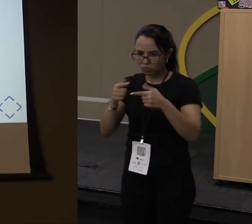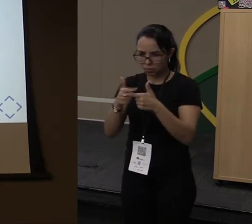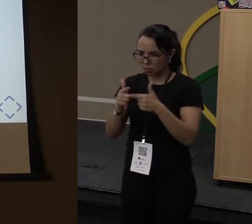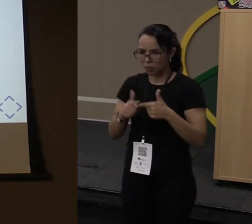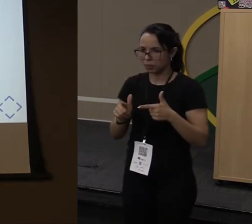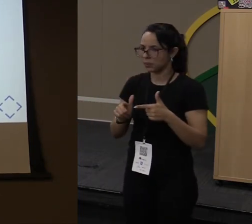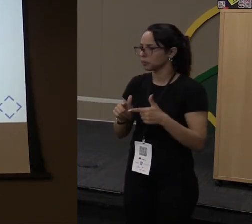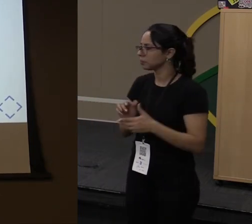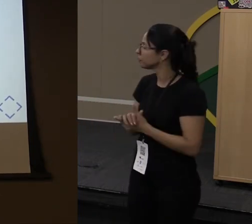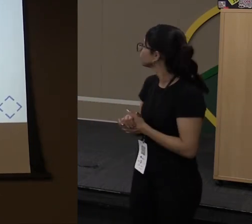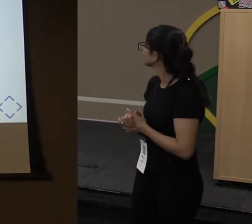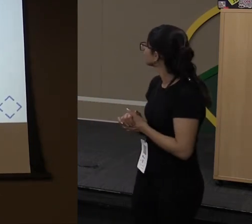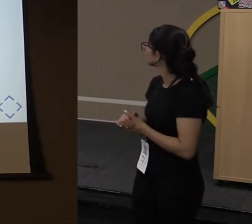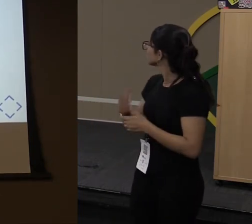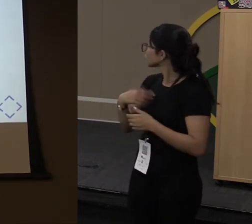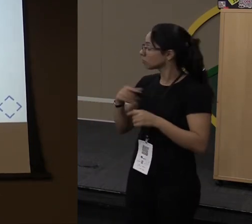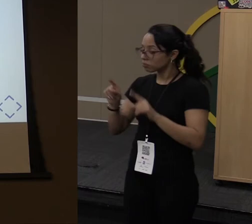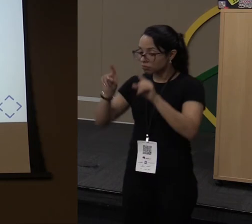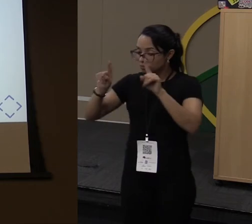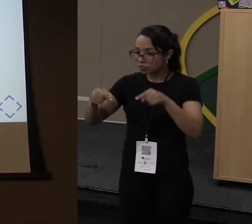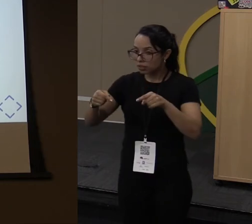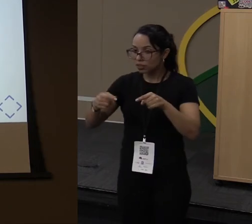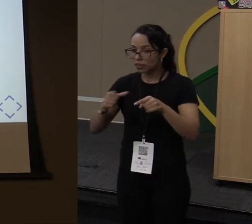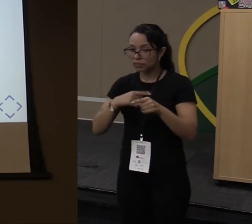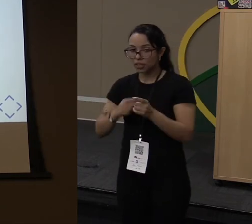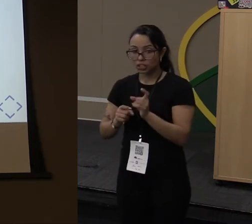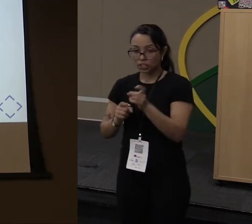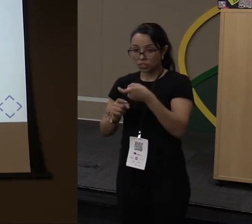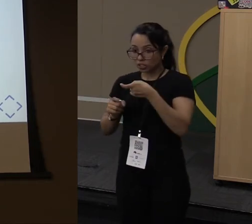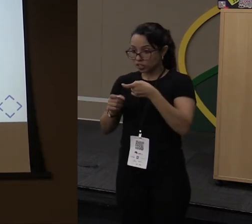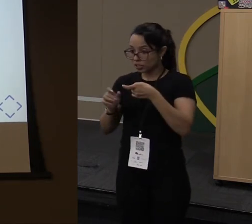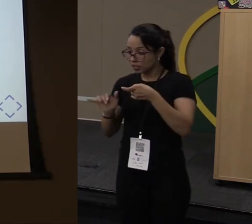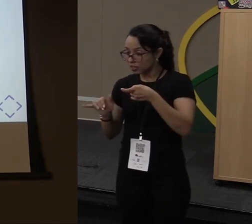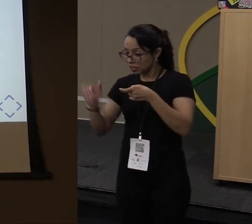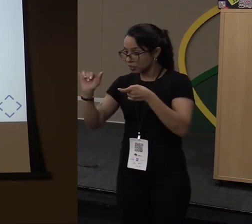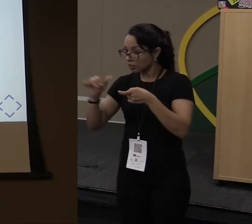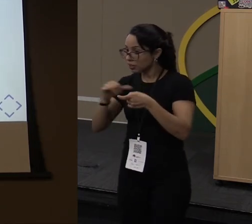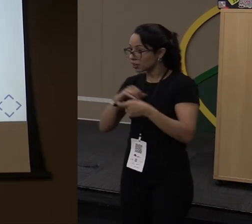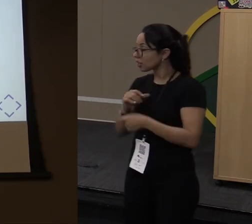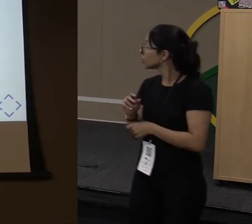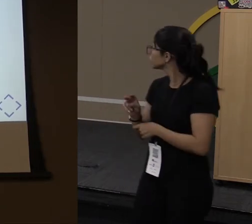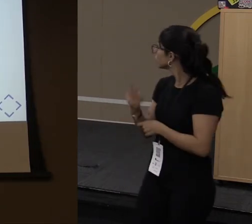Function que recebe x e y, um Arrow Function, somos dois.